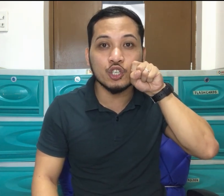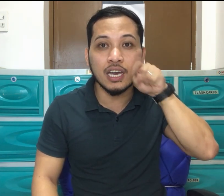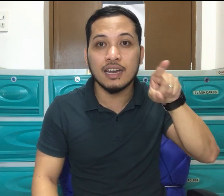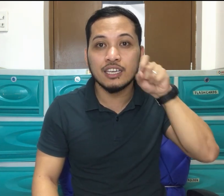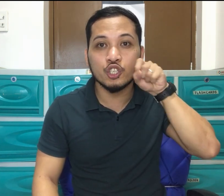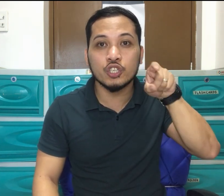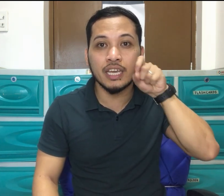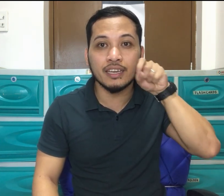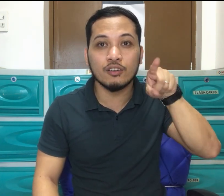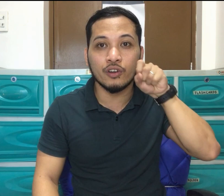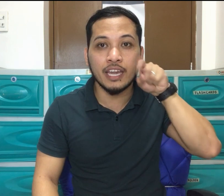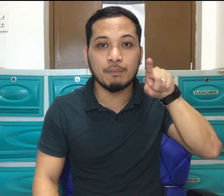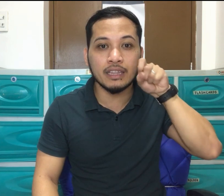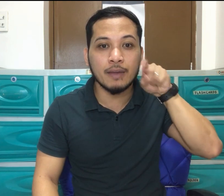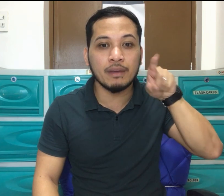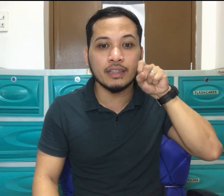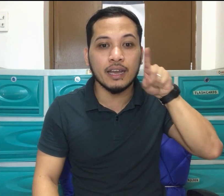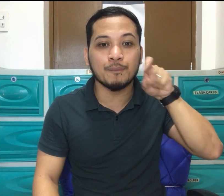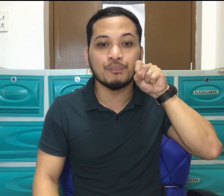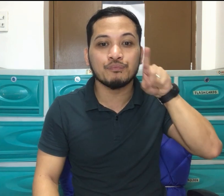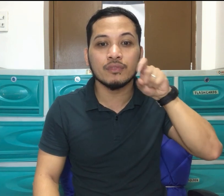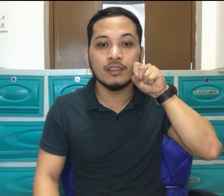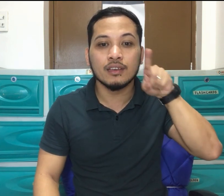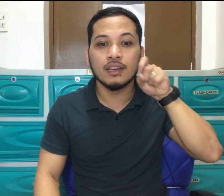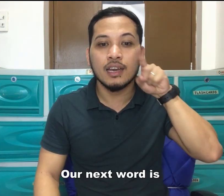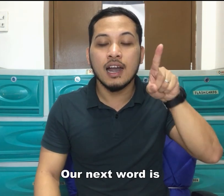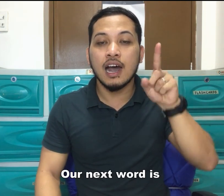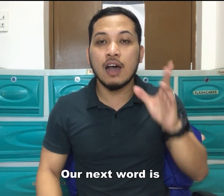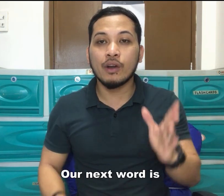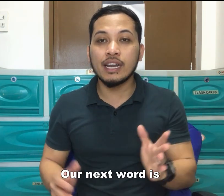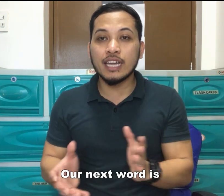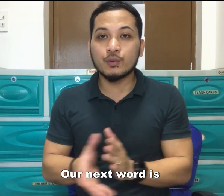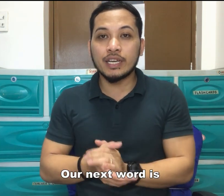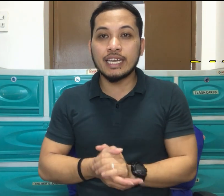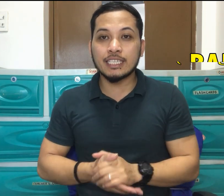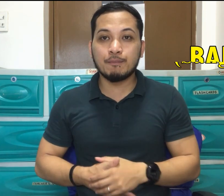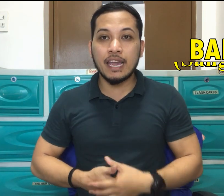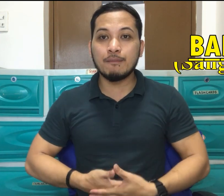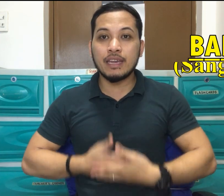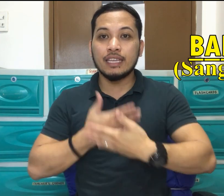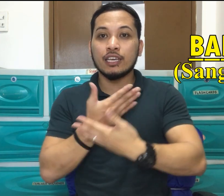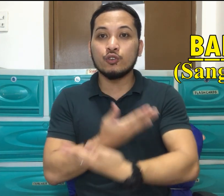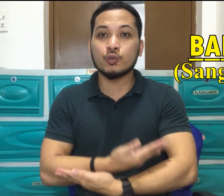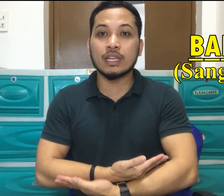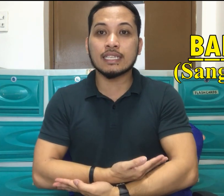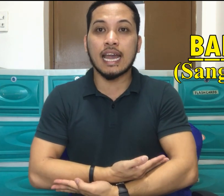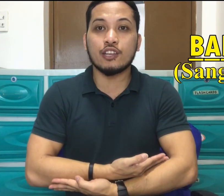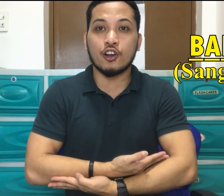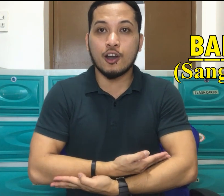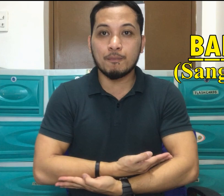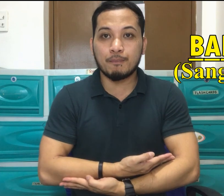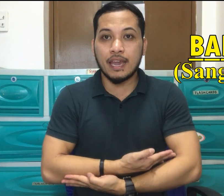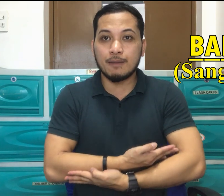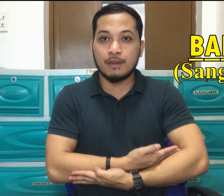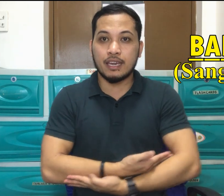din siya. Chick. Okay. Pitik-pitik. Our next word is baby. The usual sign of baby.